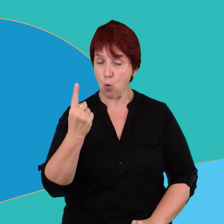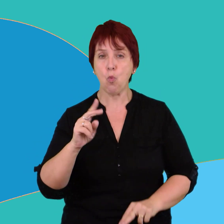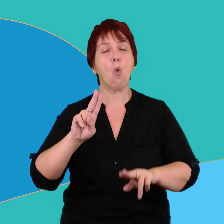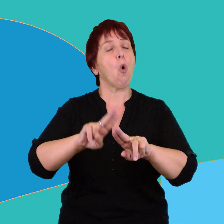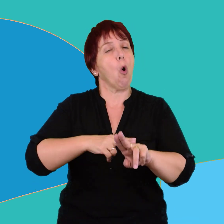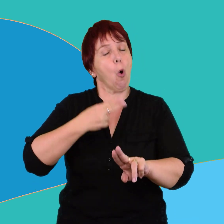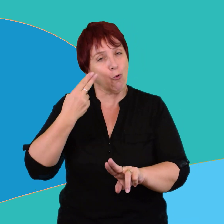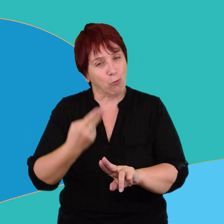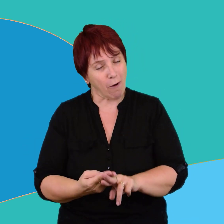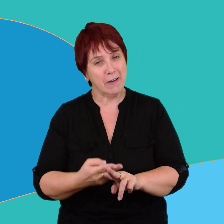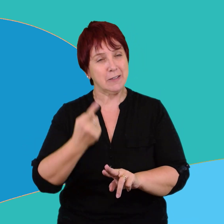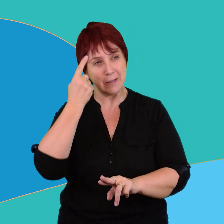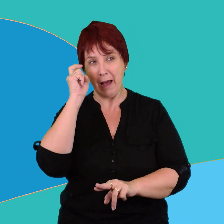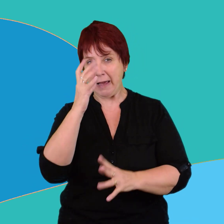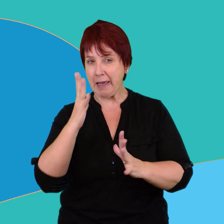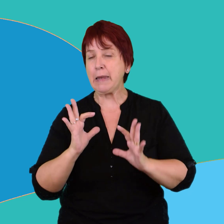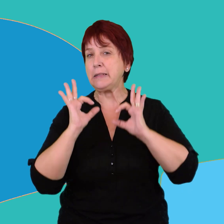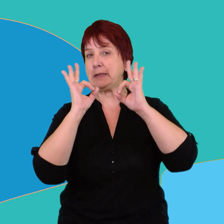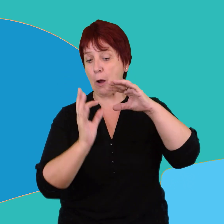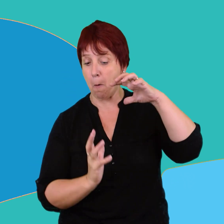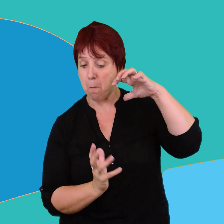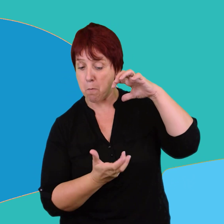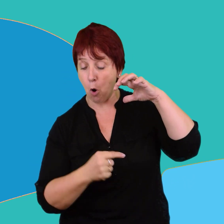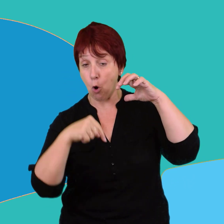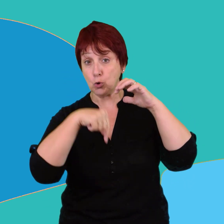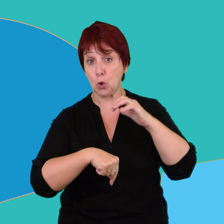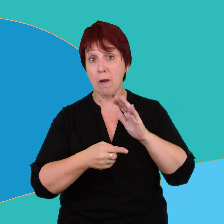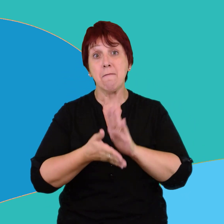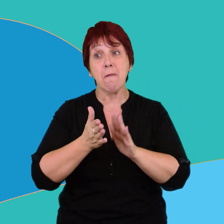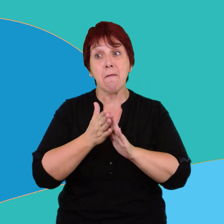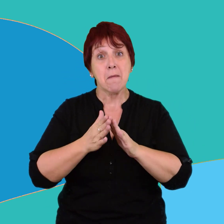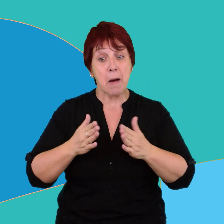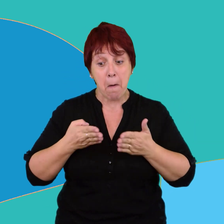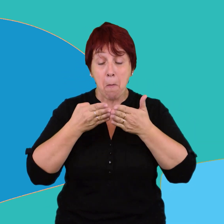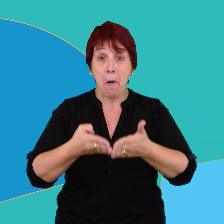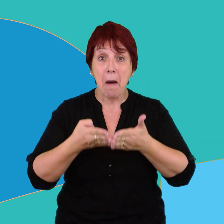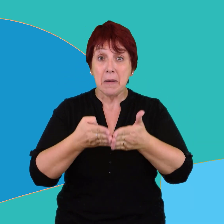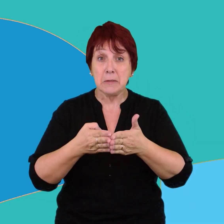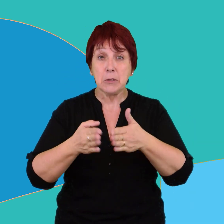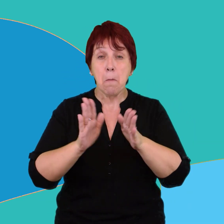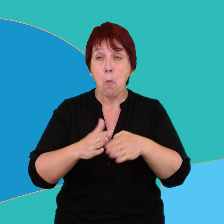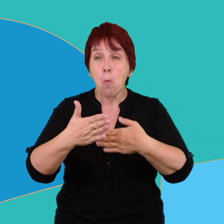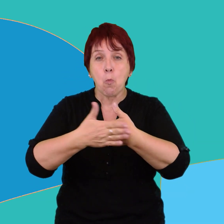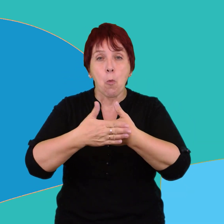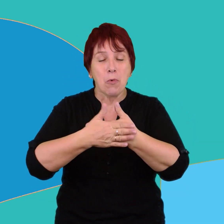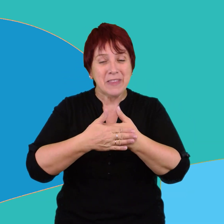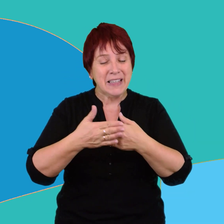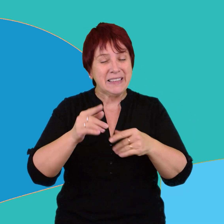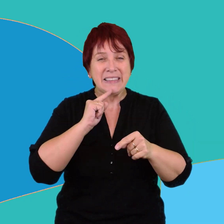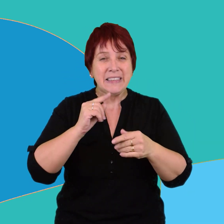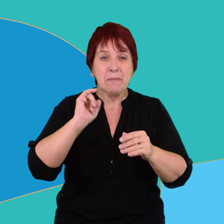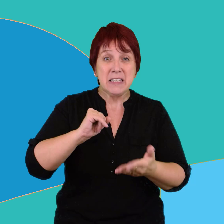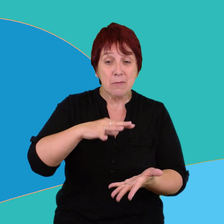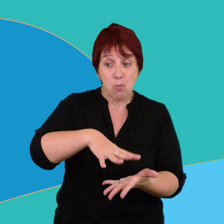Volvió a intentarlo y cuando su barco se encontraba prácticamente en la puerta de la Antártida,